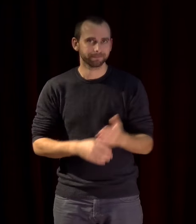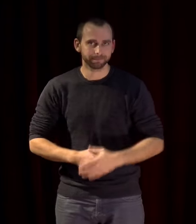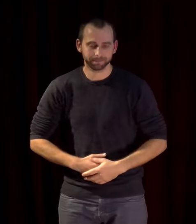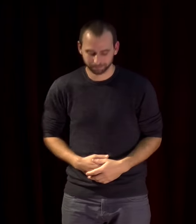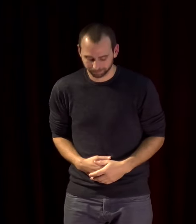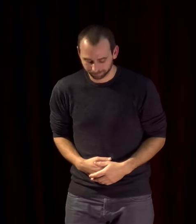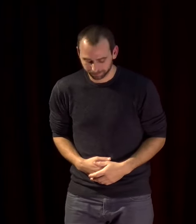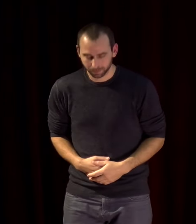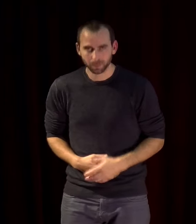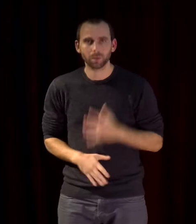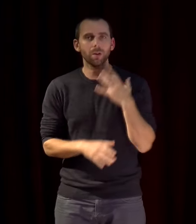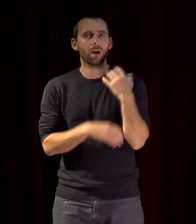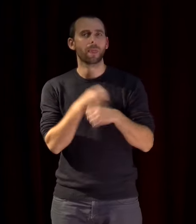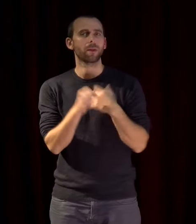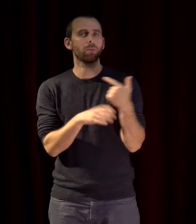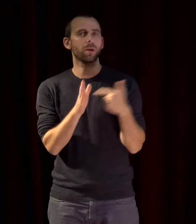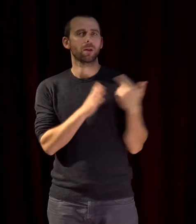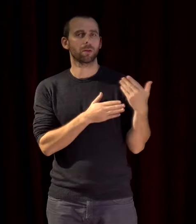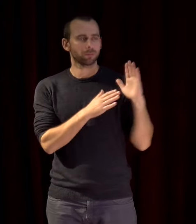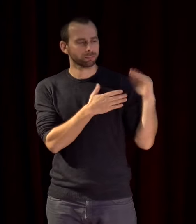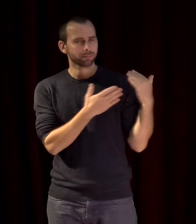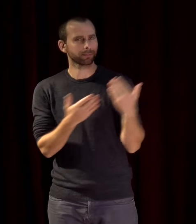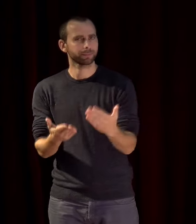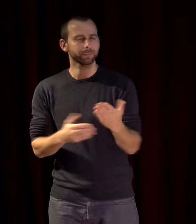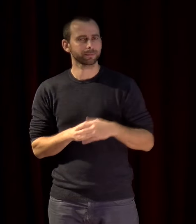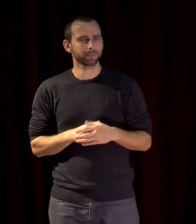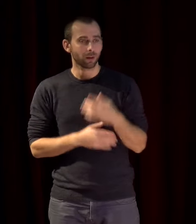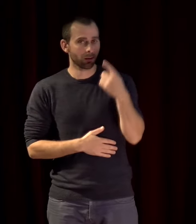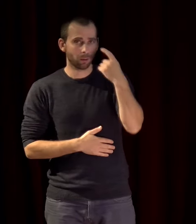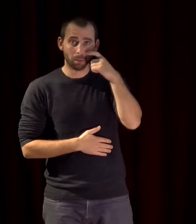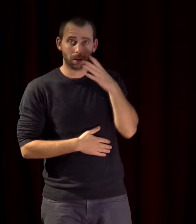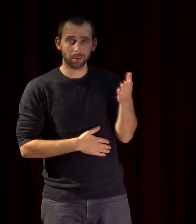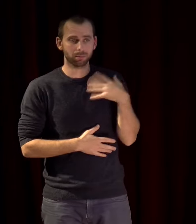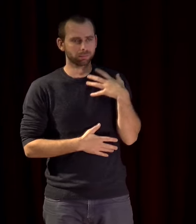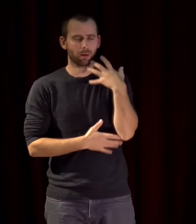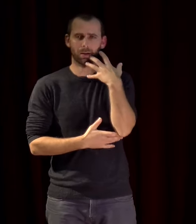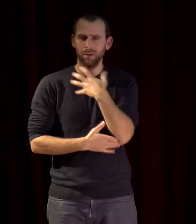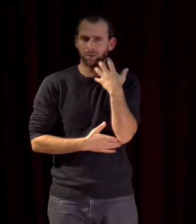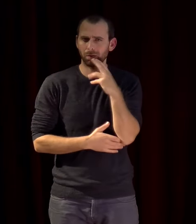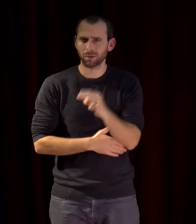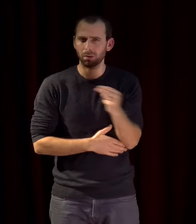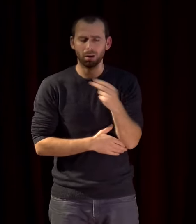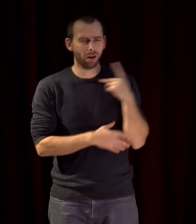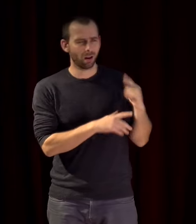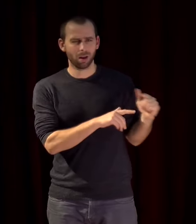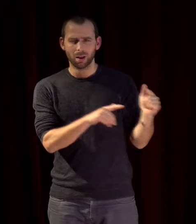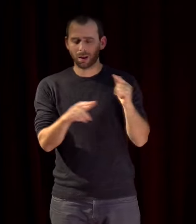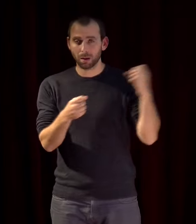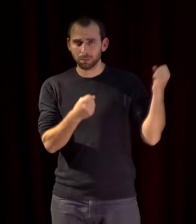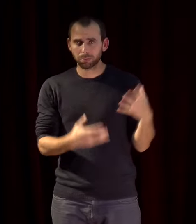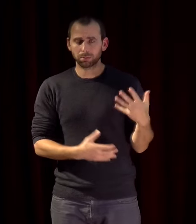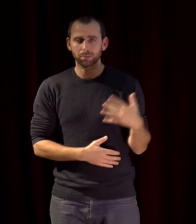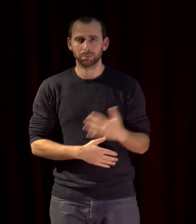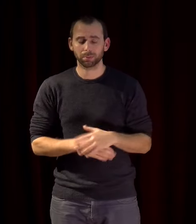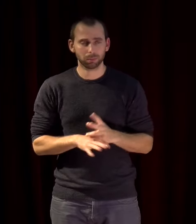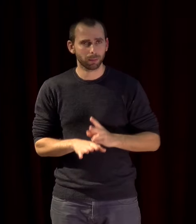on a constaté la survenance de catastrophes naturelles nombreuses la